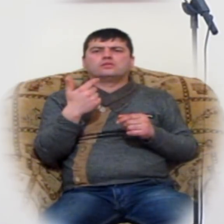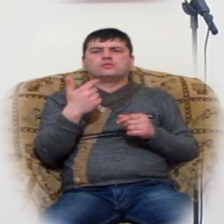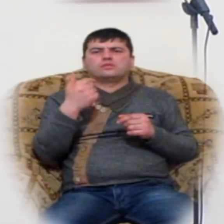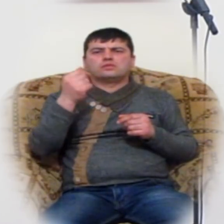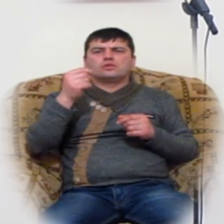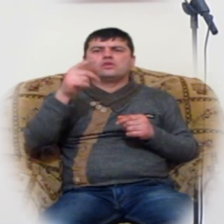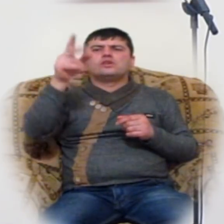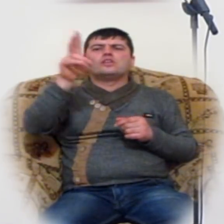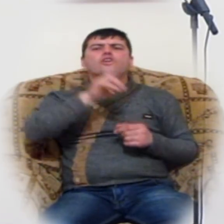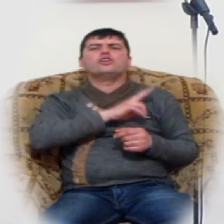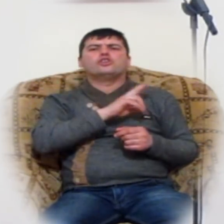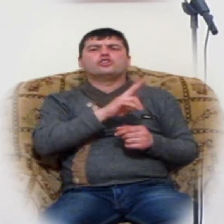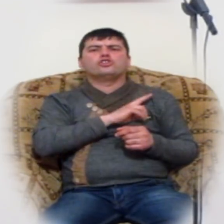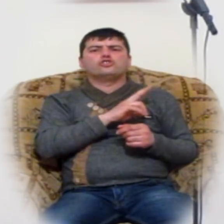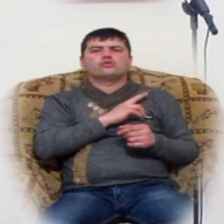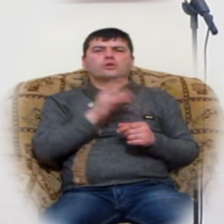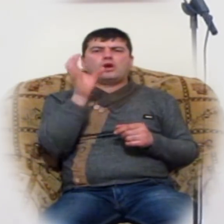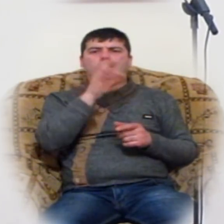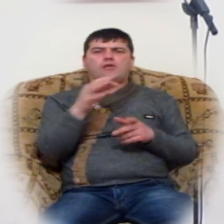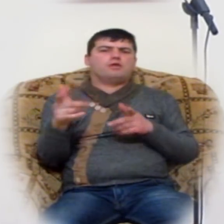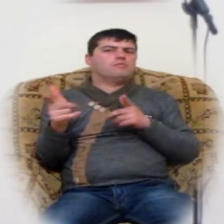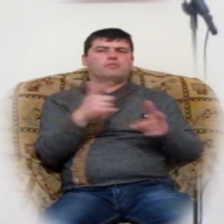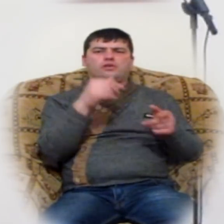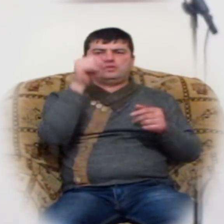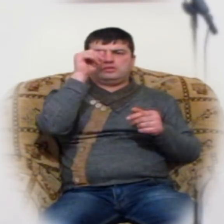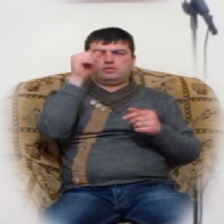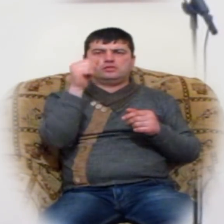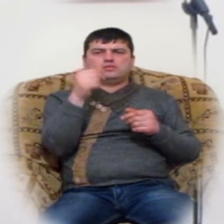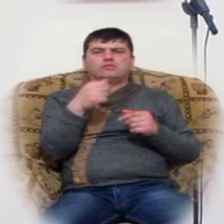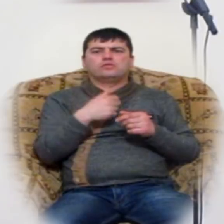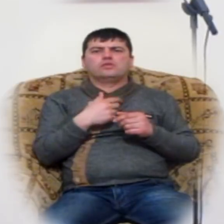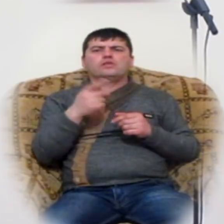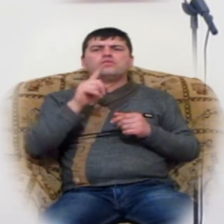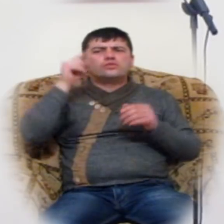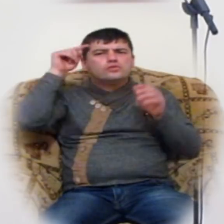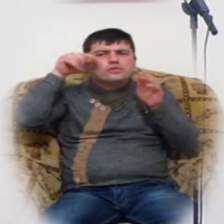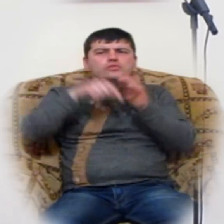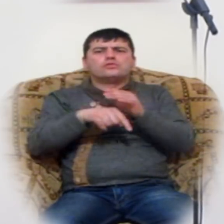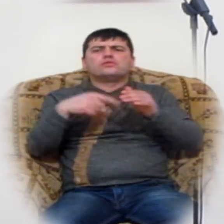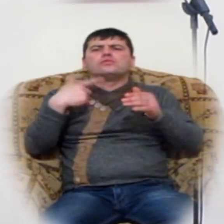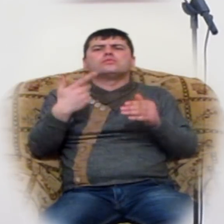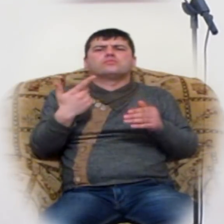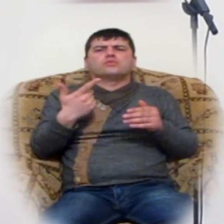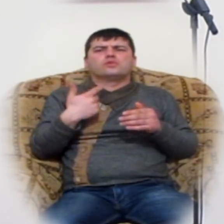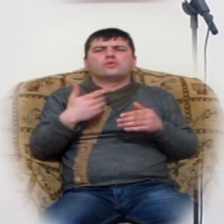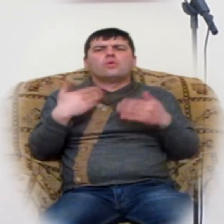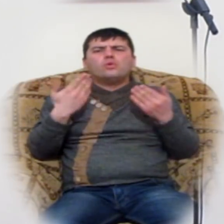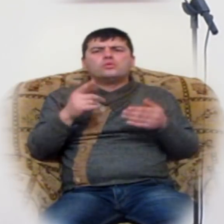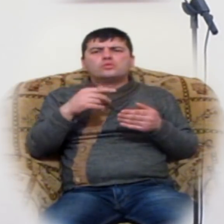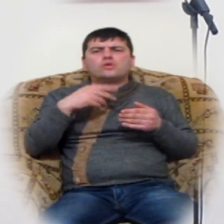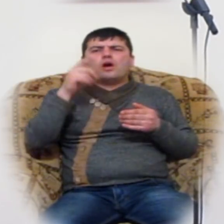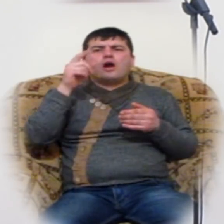սիրողների համար։ Հասկանում եք, ինչ են նշանակում, ինչ, որ աշկ չտեսավ,